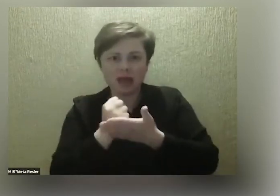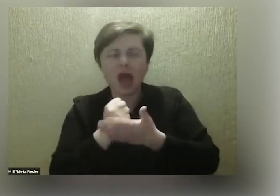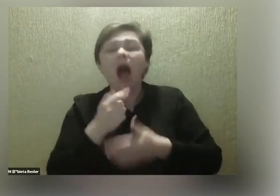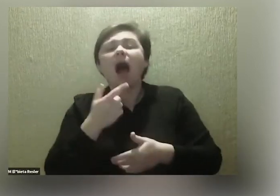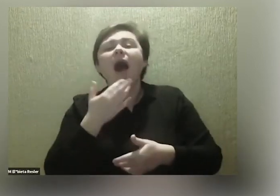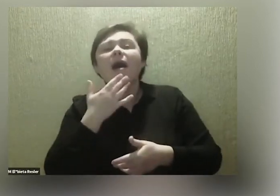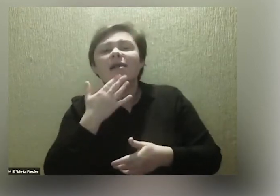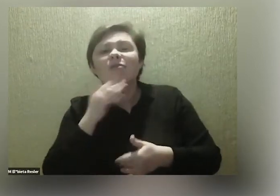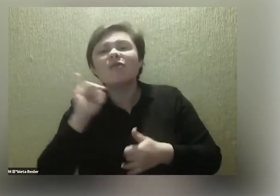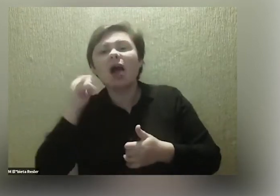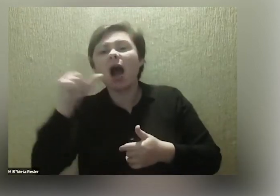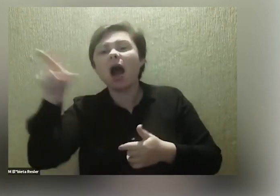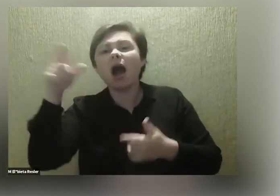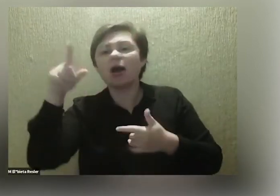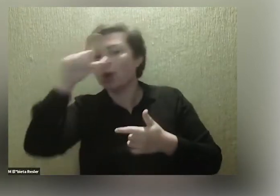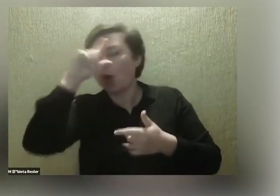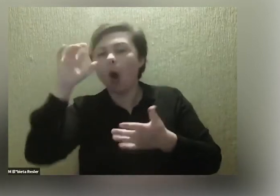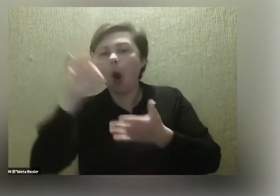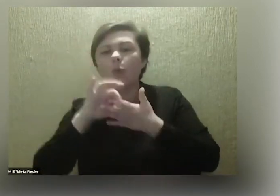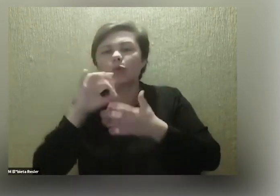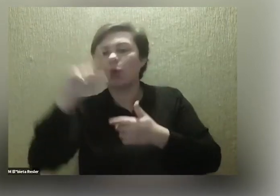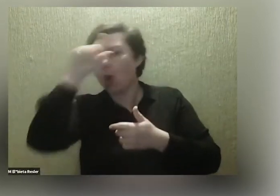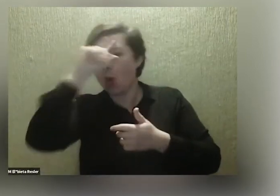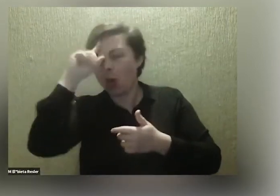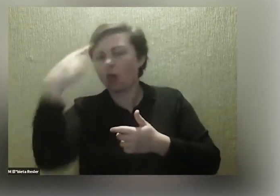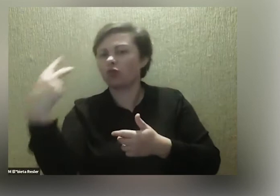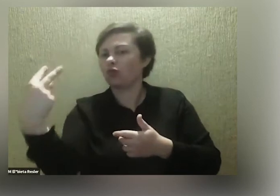tym, jak jesteśmy generalnie spostrzegani.